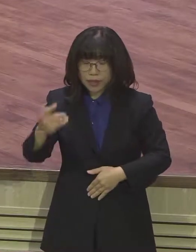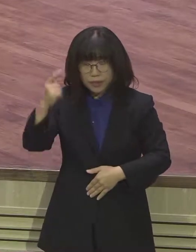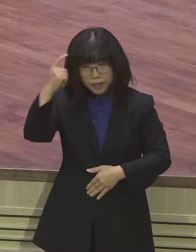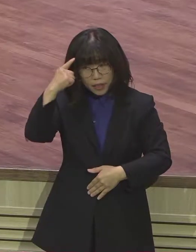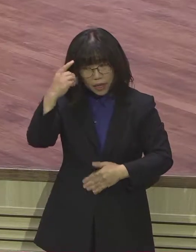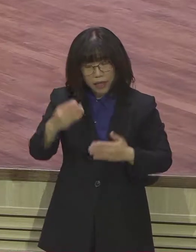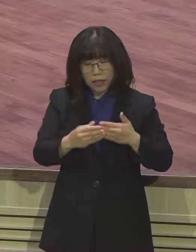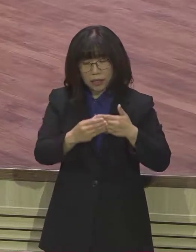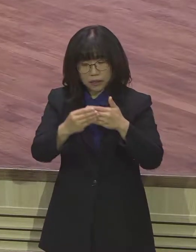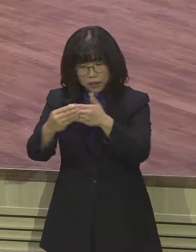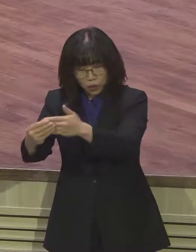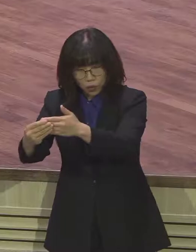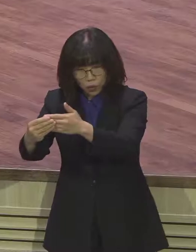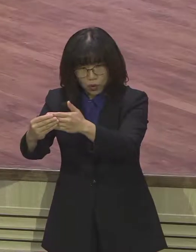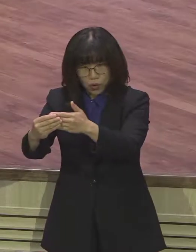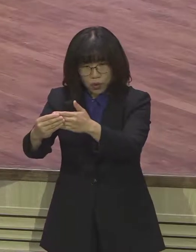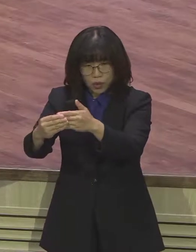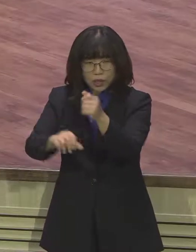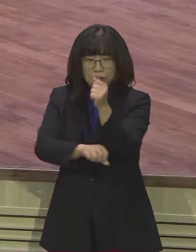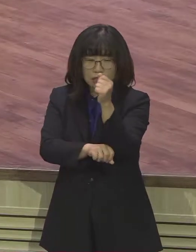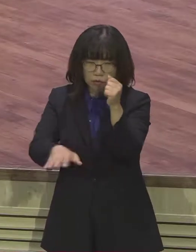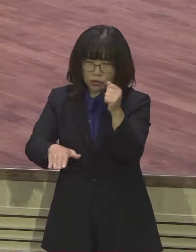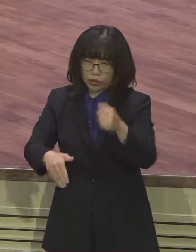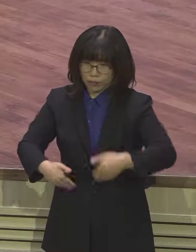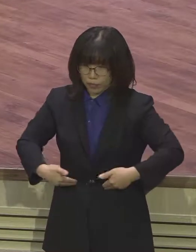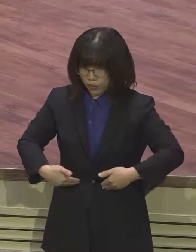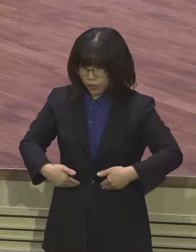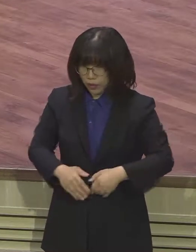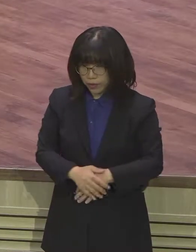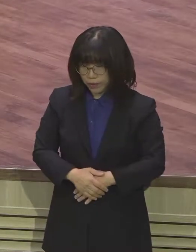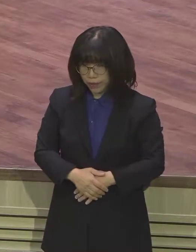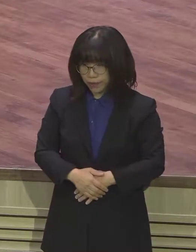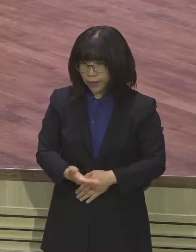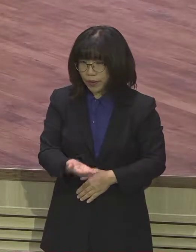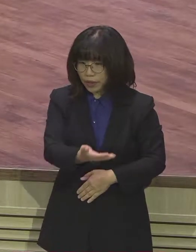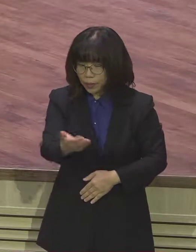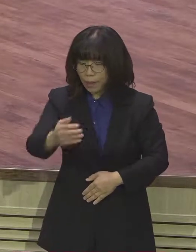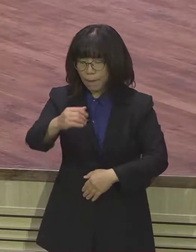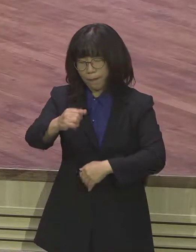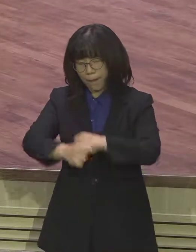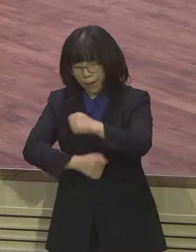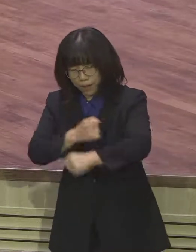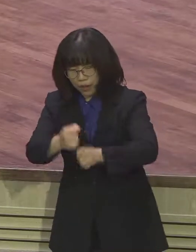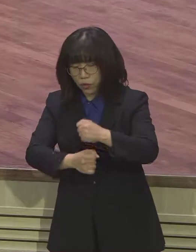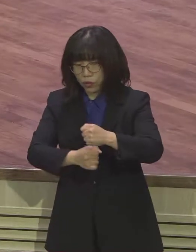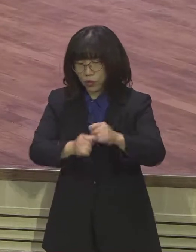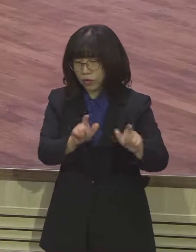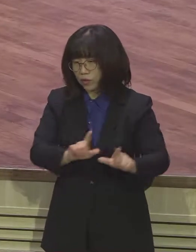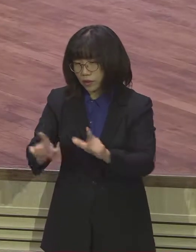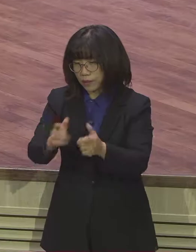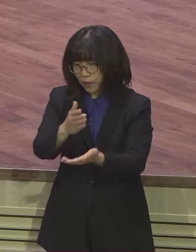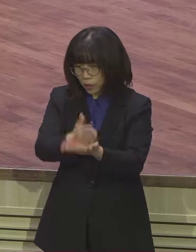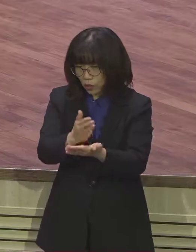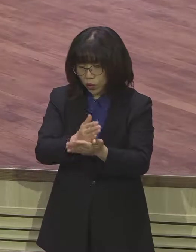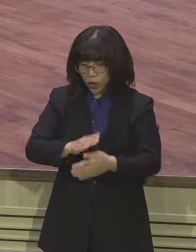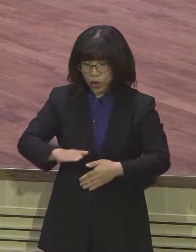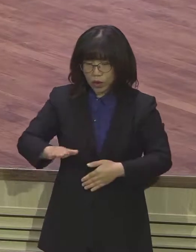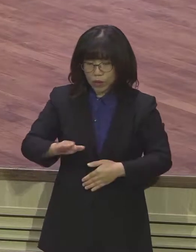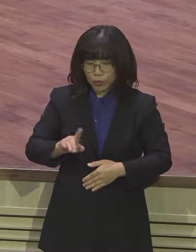나름대로 우리 인생의 벽을 쌓고 신앙의 집을 세워나가기도 하고 우리의 사업을 세워나가고 우리의 직장을 세워나가기도